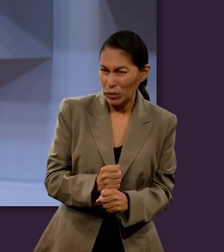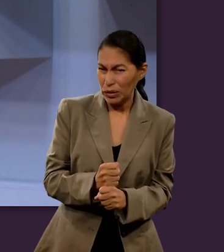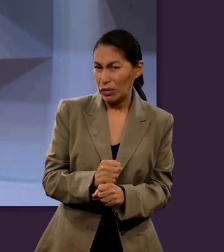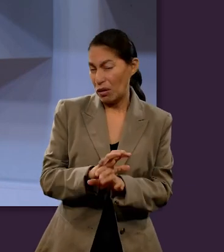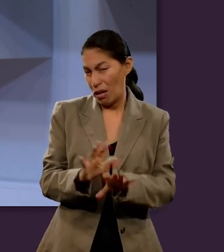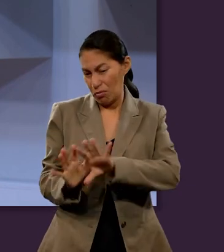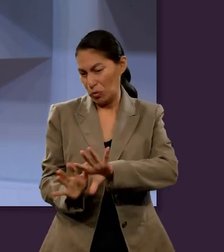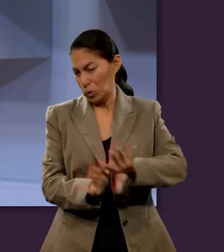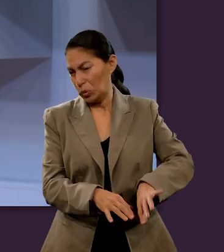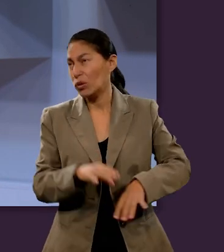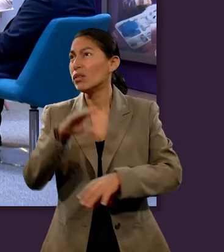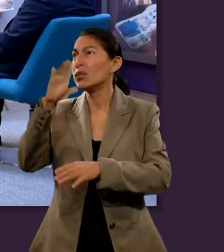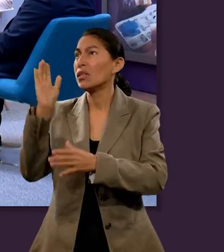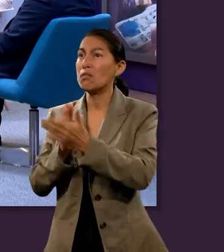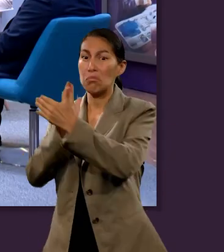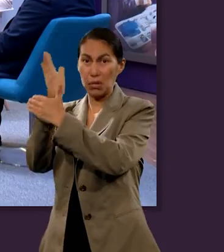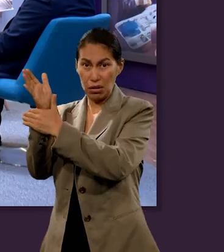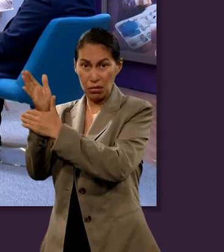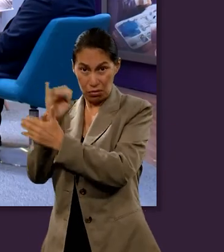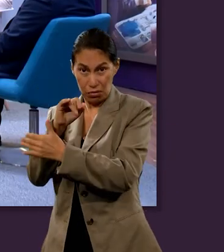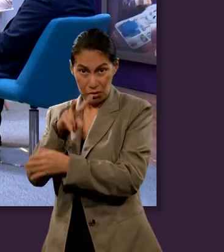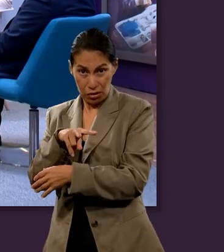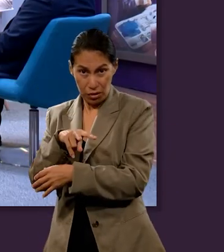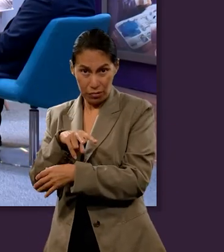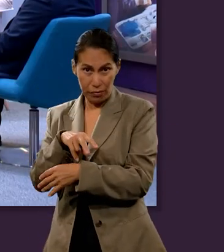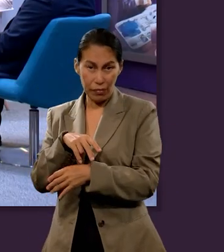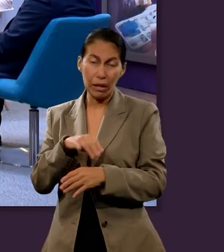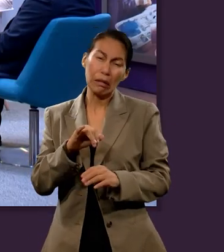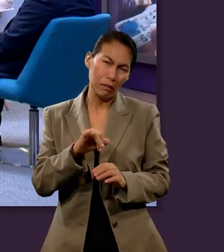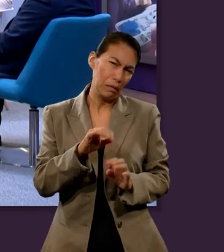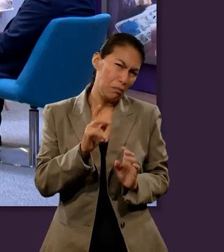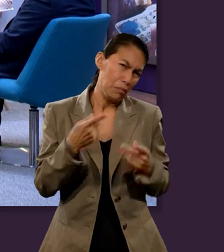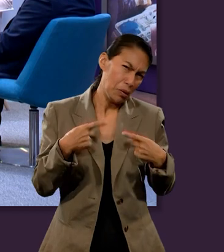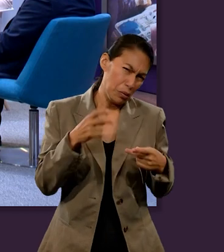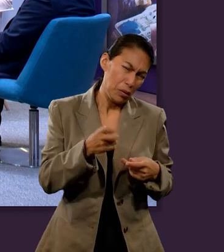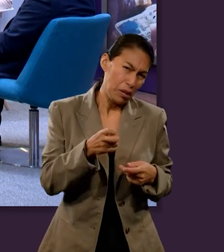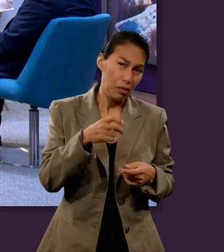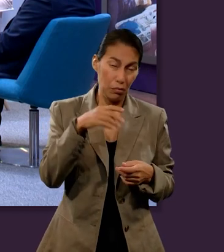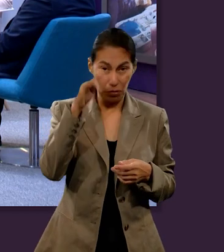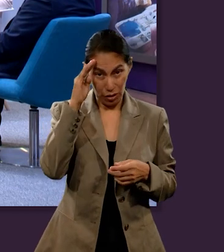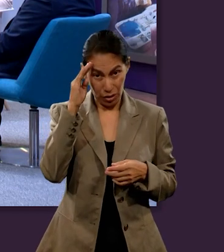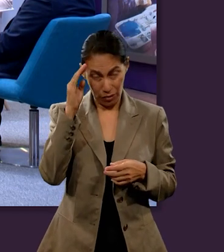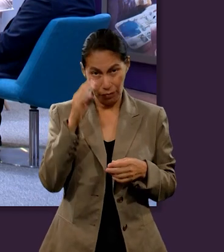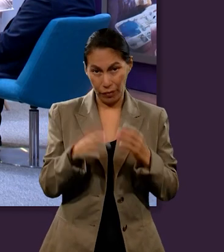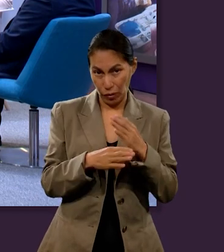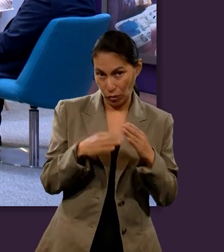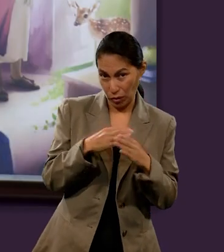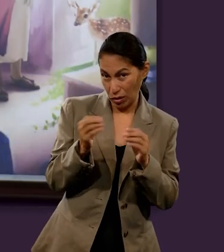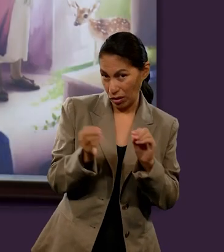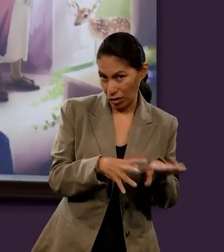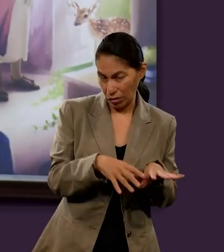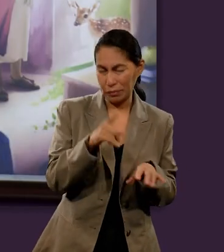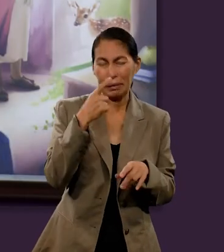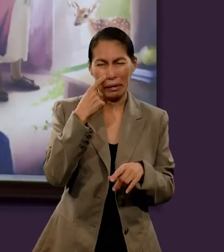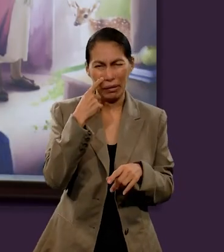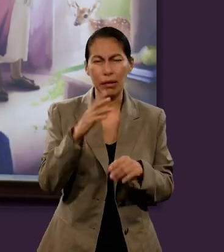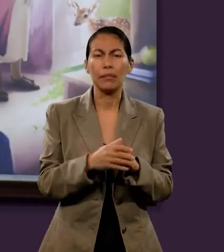uno llegar al cielo? Sí, puede llegar siempre y cuando se den algunas cosas. Lo que se